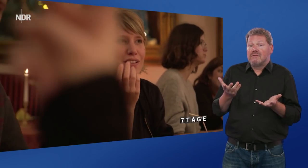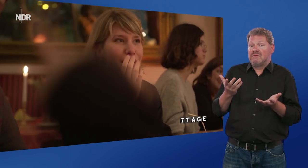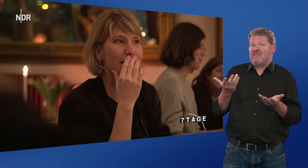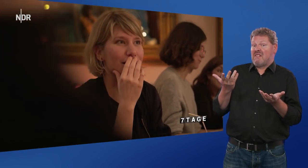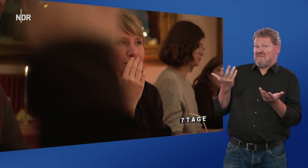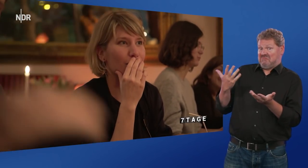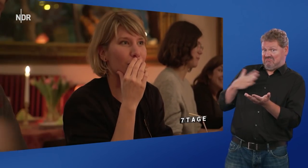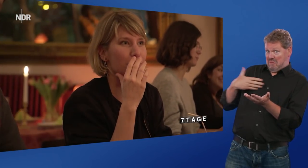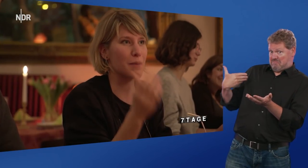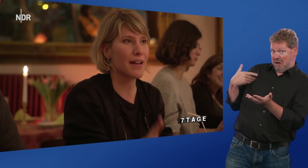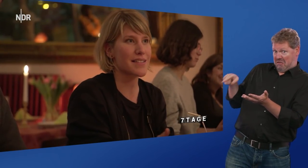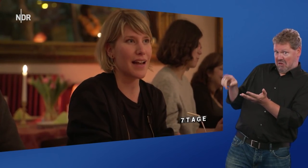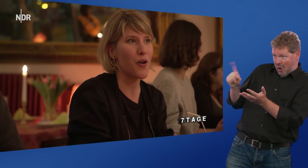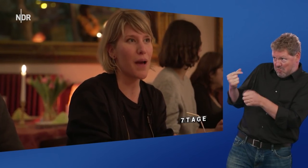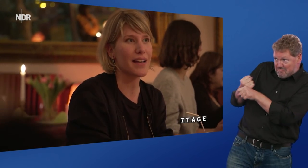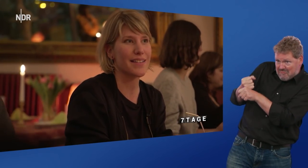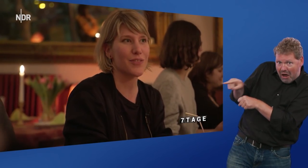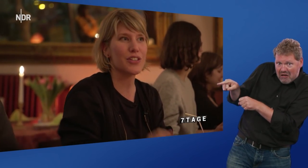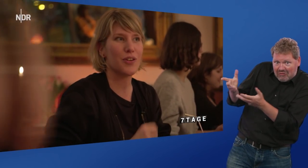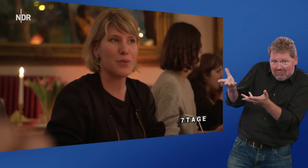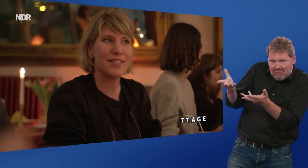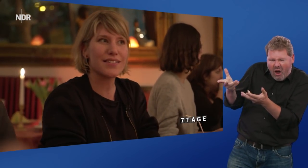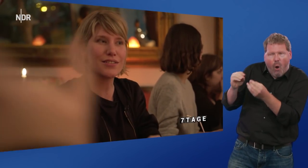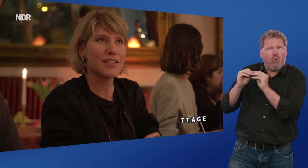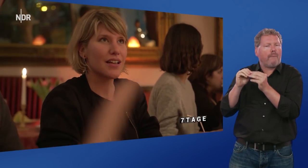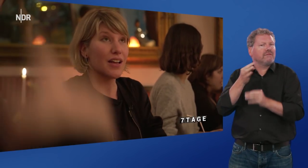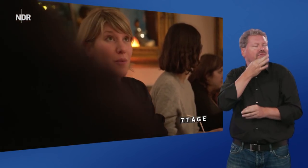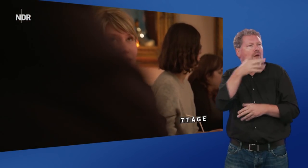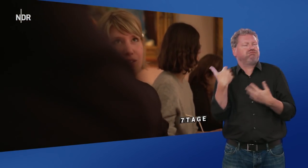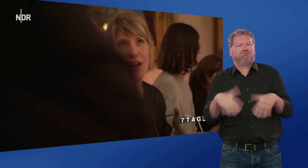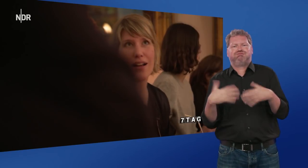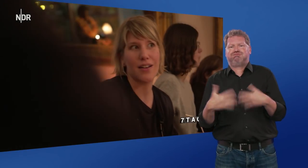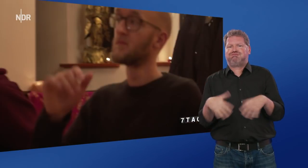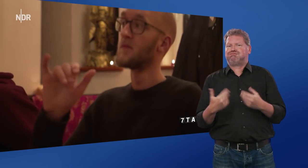weiß es nicht. Oder würde mein Mann das dann auch machen? Das ist wirklich eine komplizierte Frage, glaube ich.